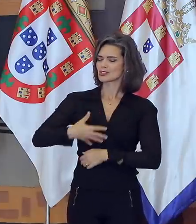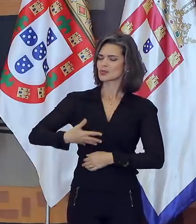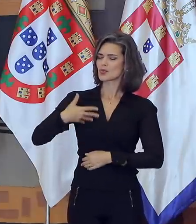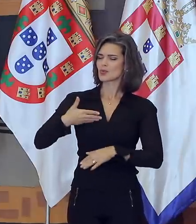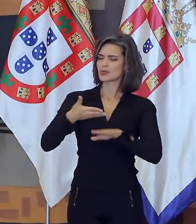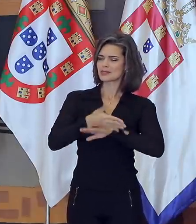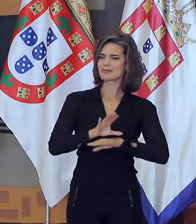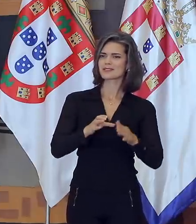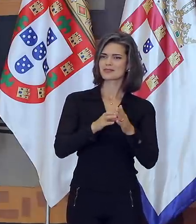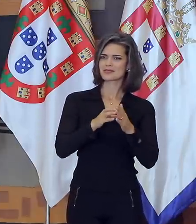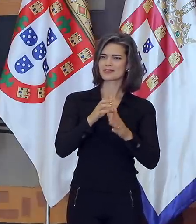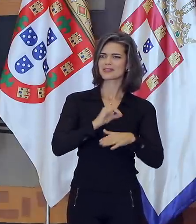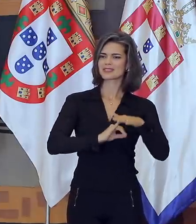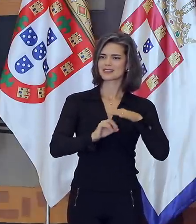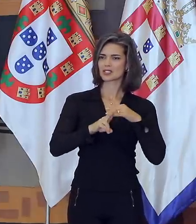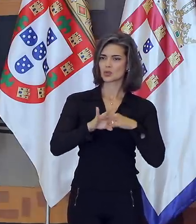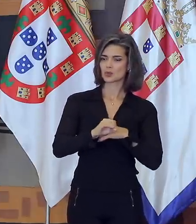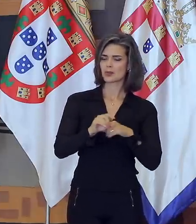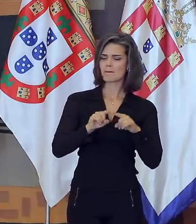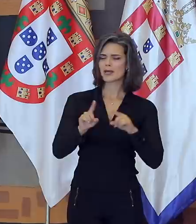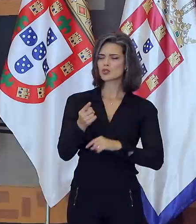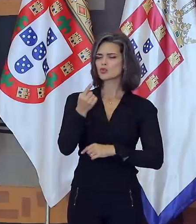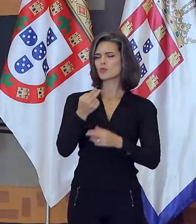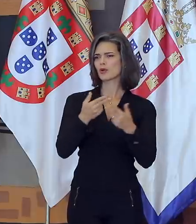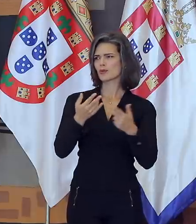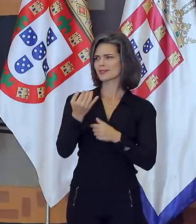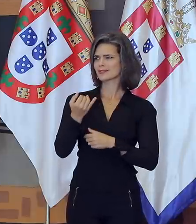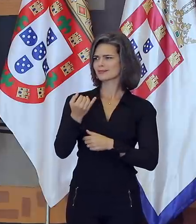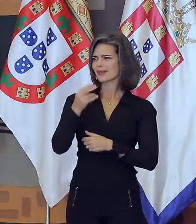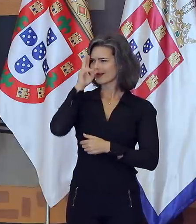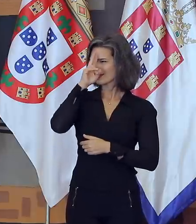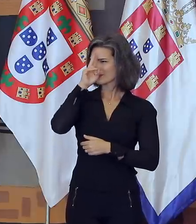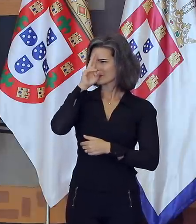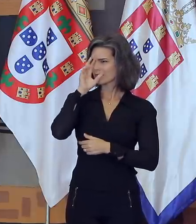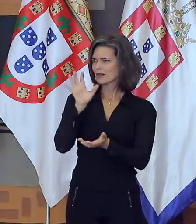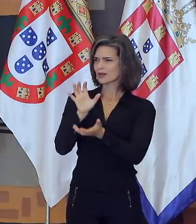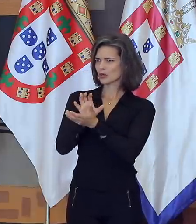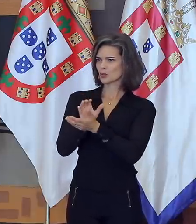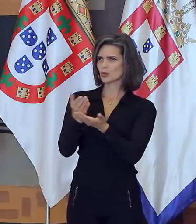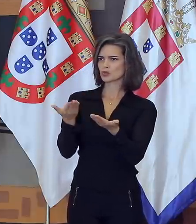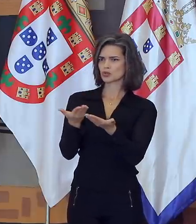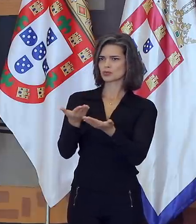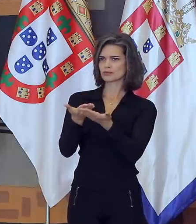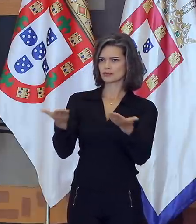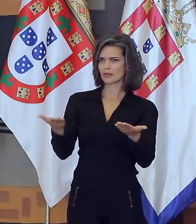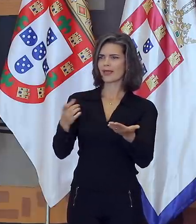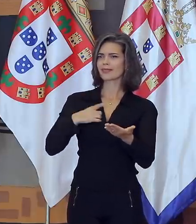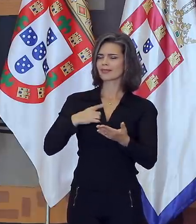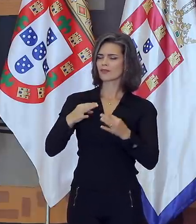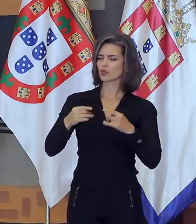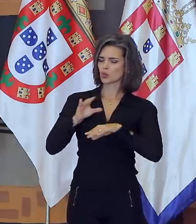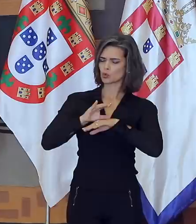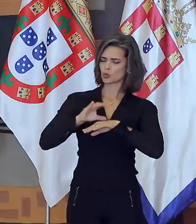Entre essas razões, há uma em particular que eu gostaria de ressaltar. A turma que hoje acolhemos cumpriu todas as etapas de